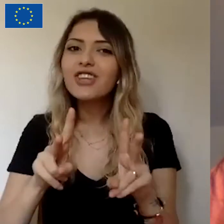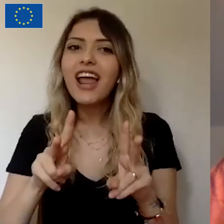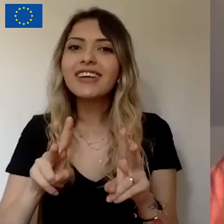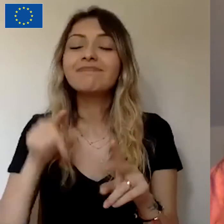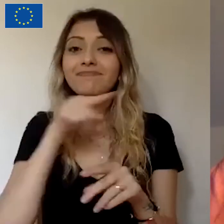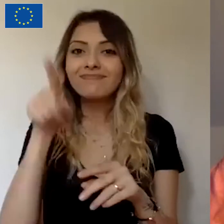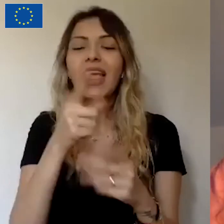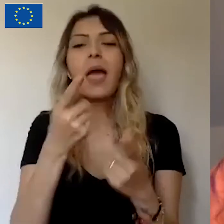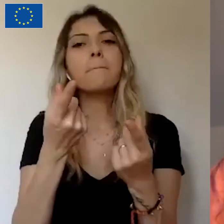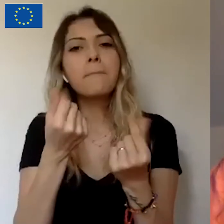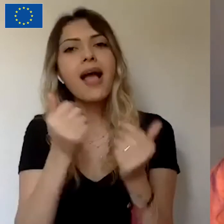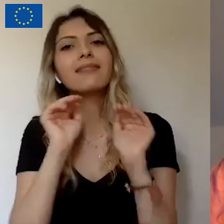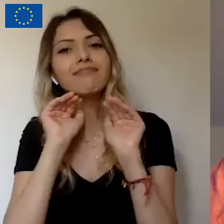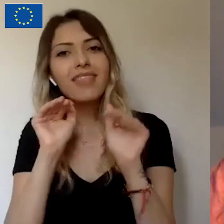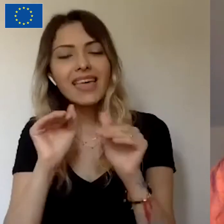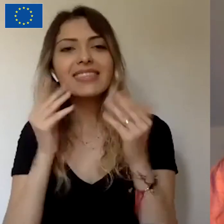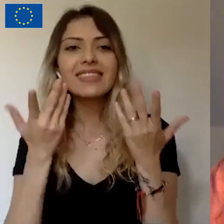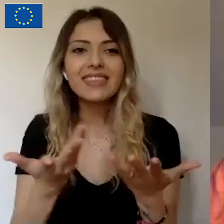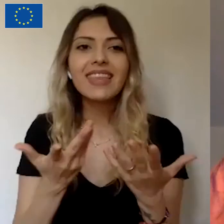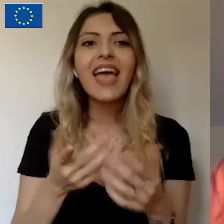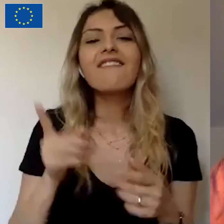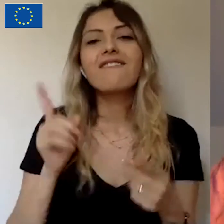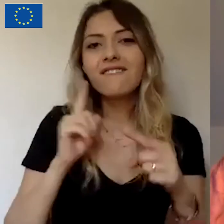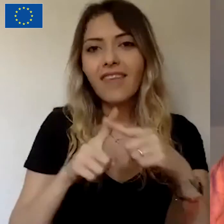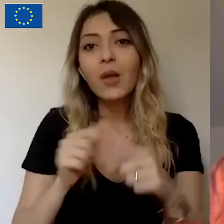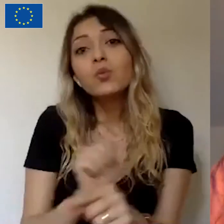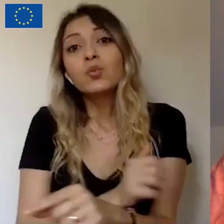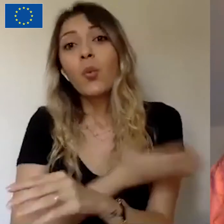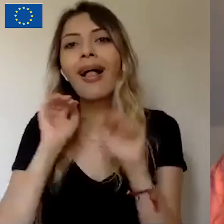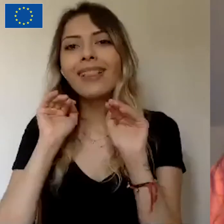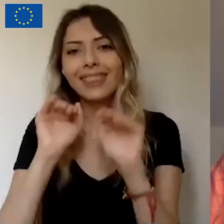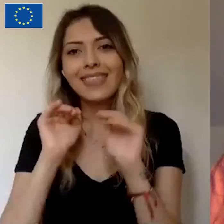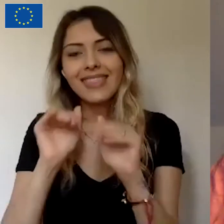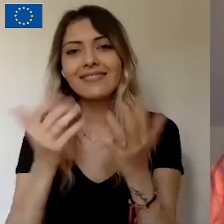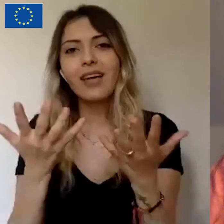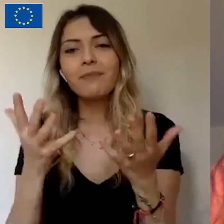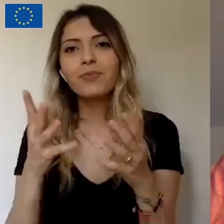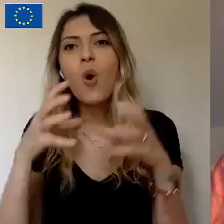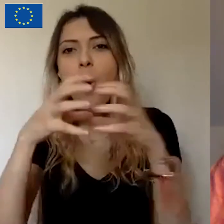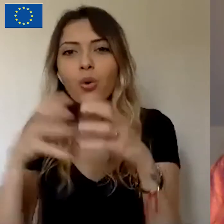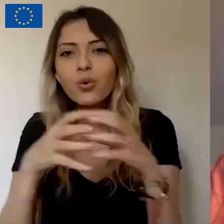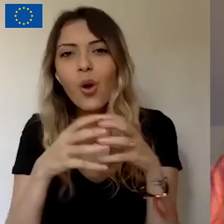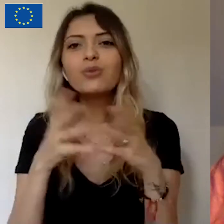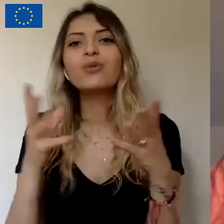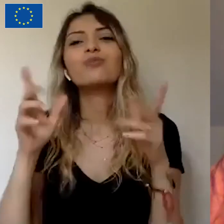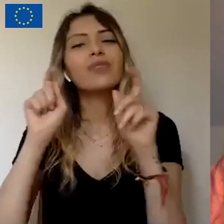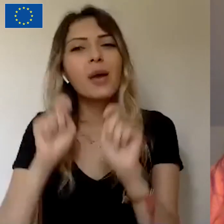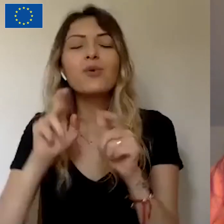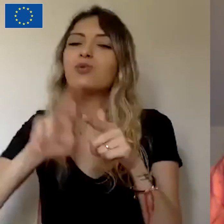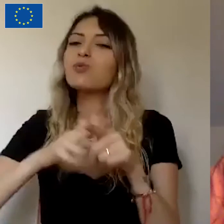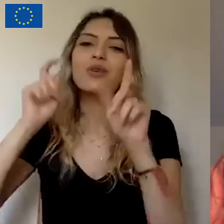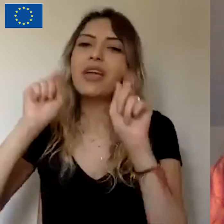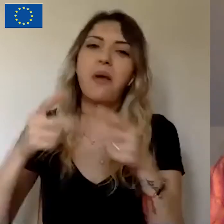desteğini hem de o es geçmemek gereken manevi desteğini de alarak projelerinizi gerçekleştirebilirsiniz.